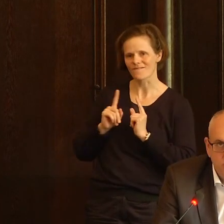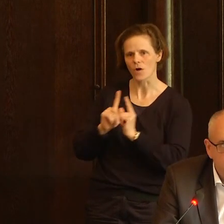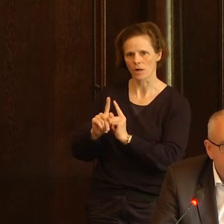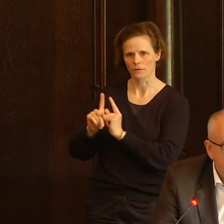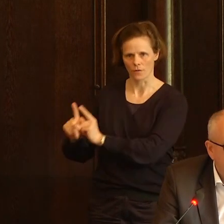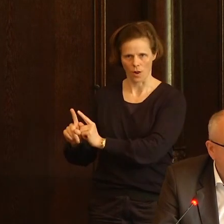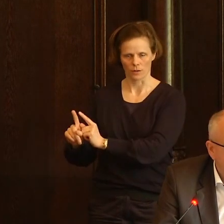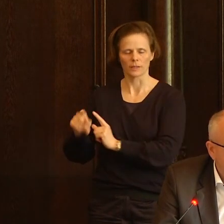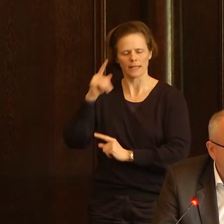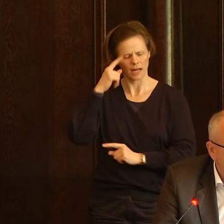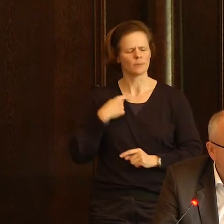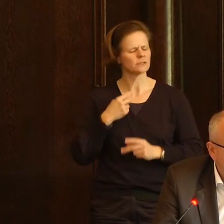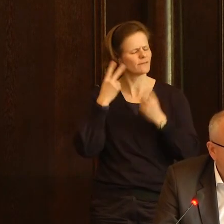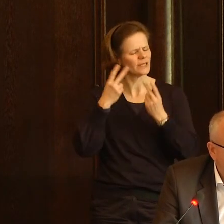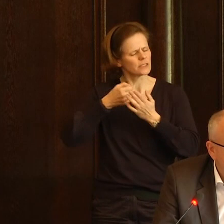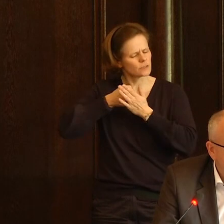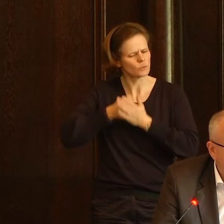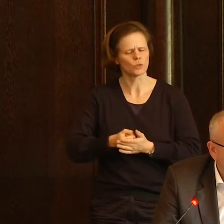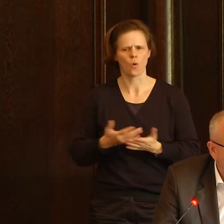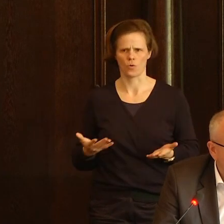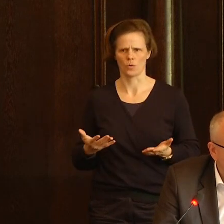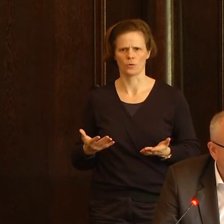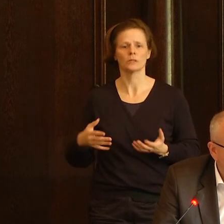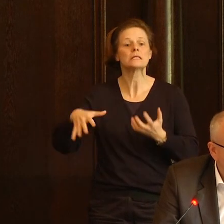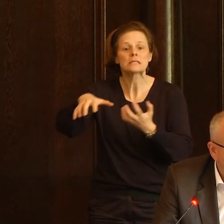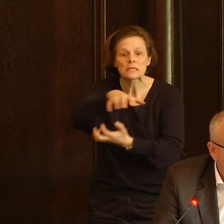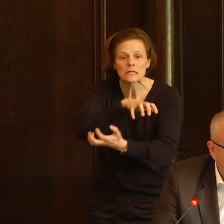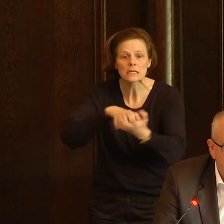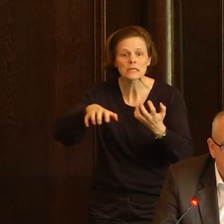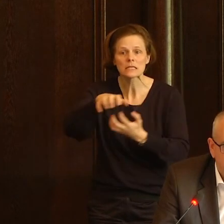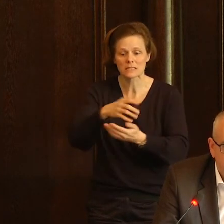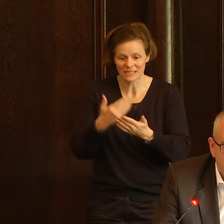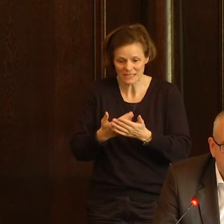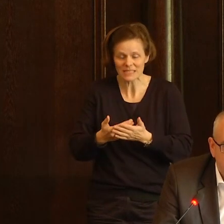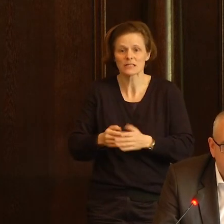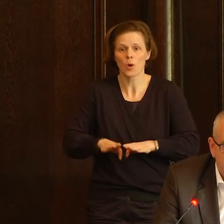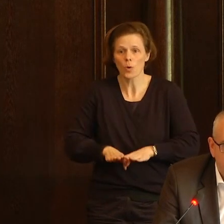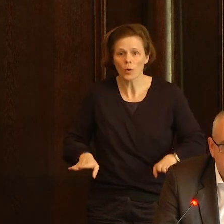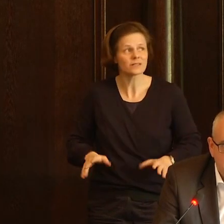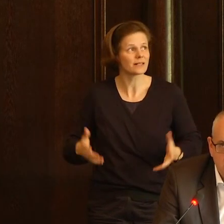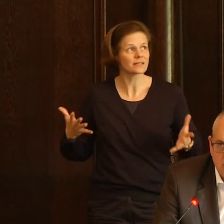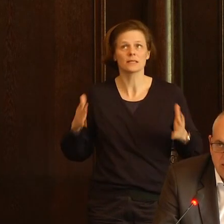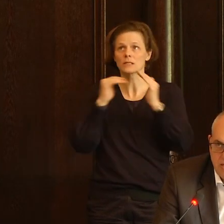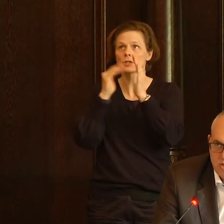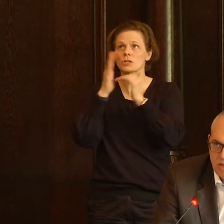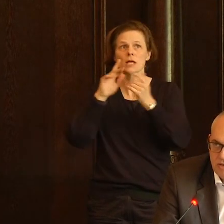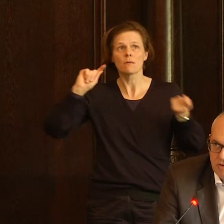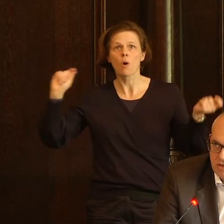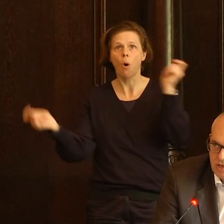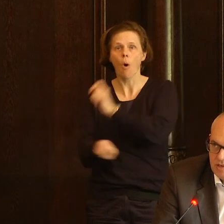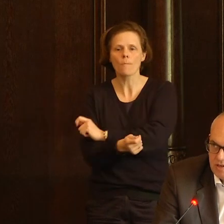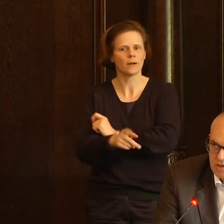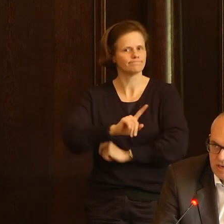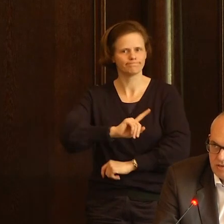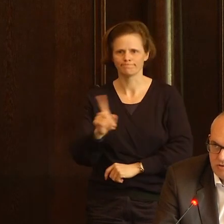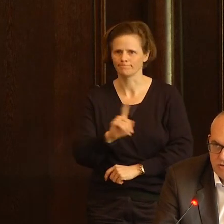das zu betonen. Eine Krise ändert daran nichts. Und Demokratie, Rechtsstaat